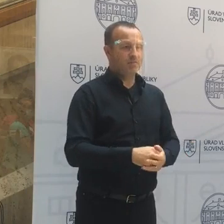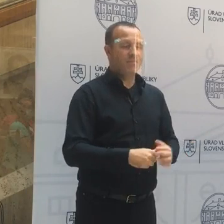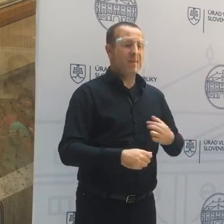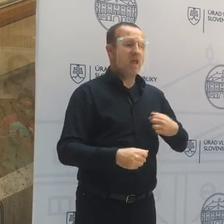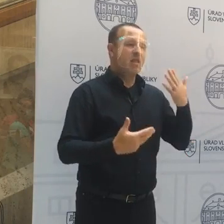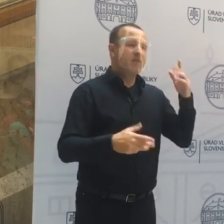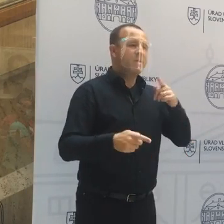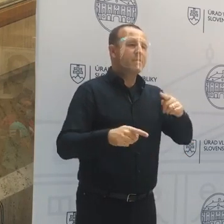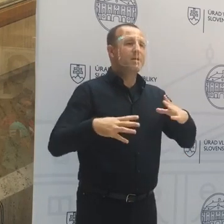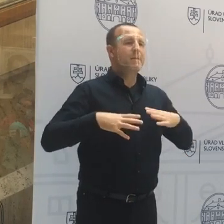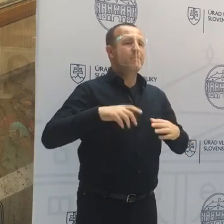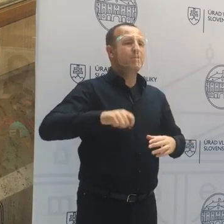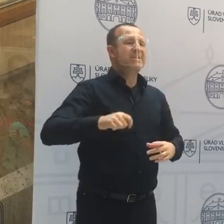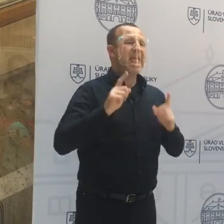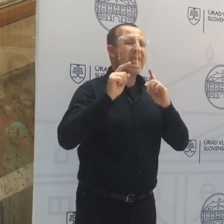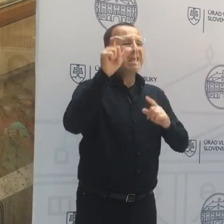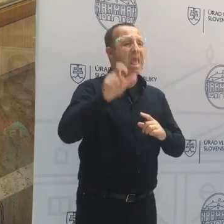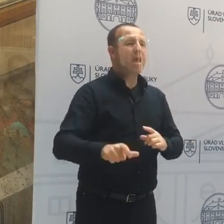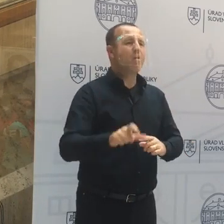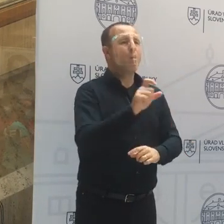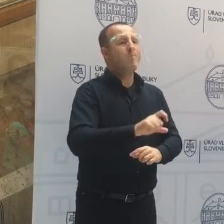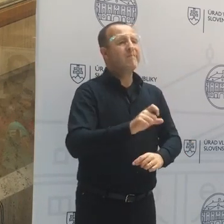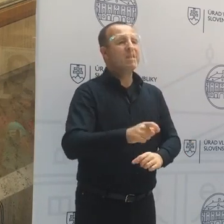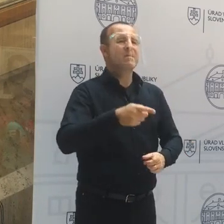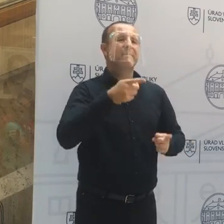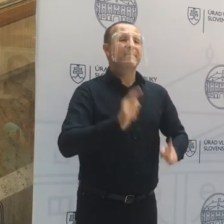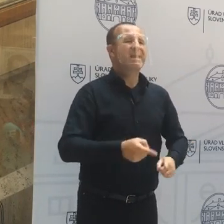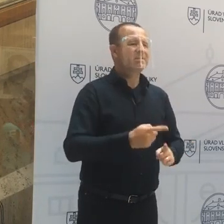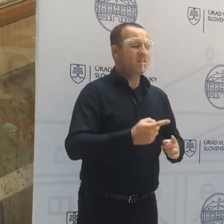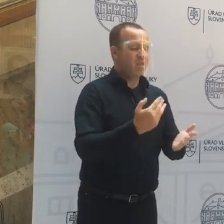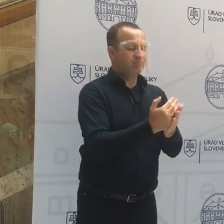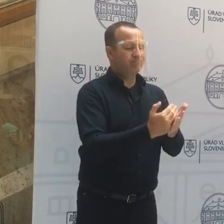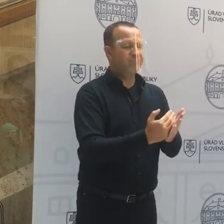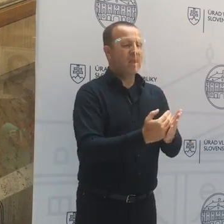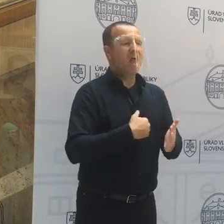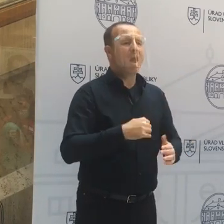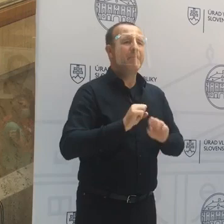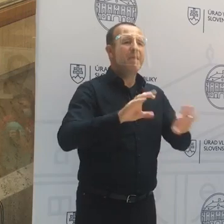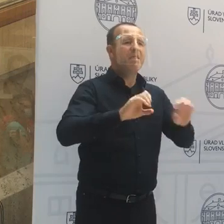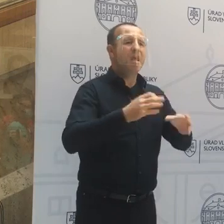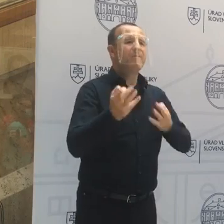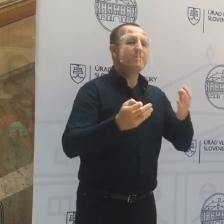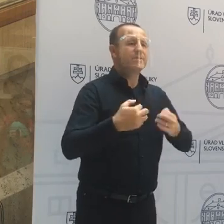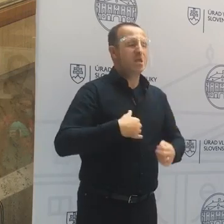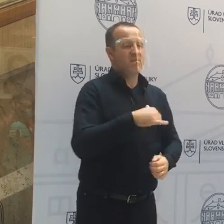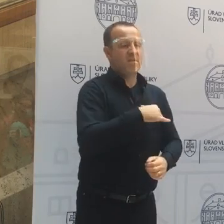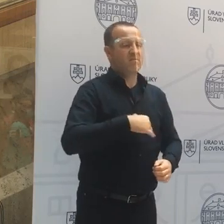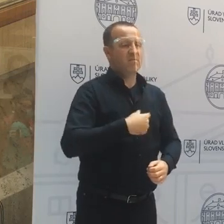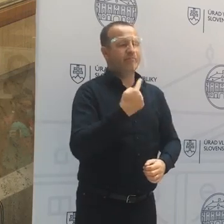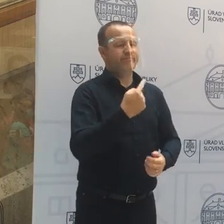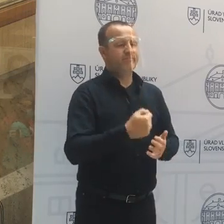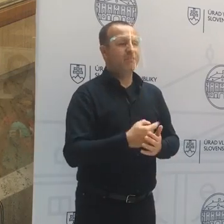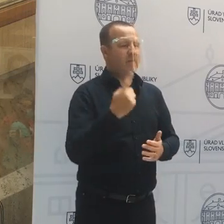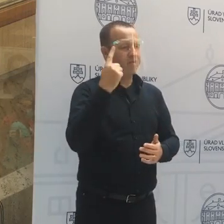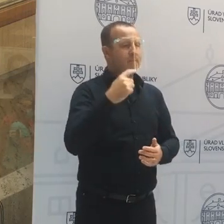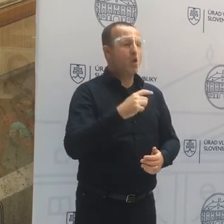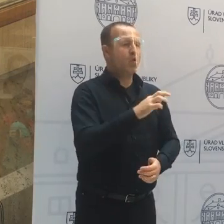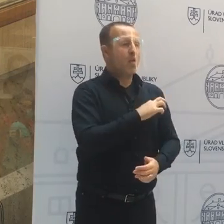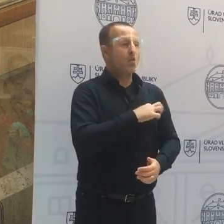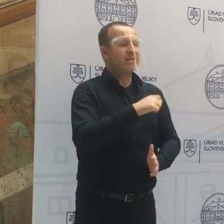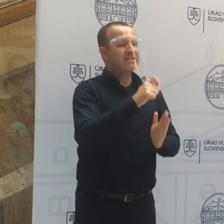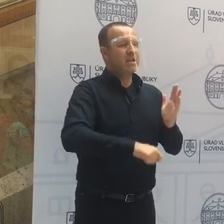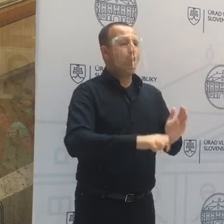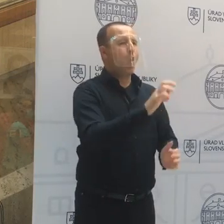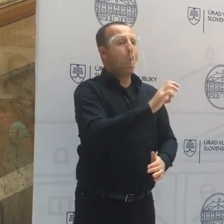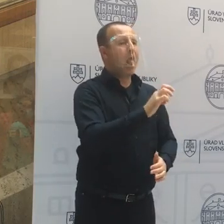jeho obvinenie. Nechcem sa vyjadrovať iba na základe informácií, ktoré som mal z médií. Viem, že kolegovia Volano sa s ním o tom bavili. Ja som tu možnosť